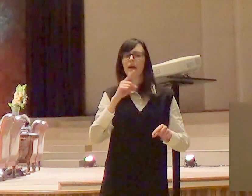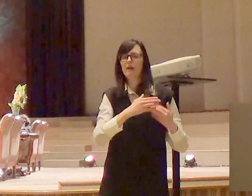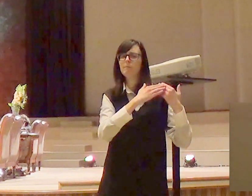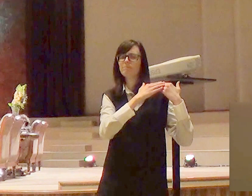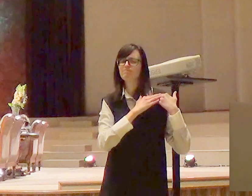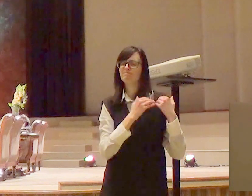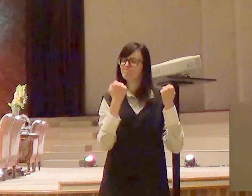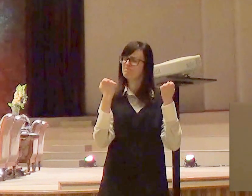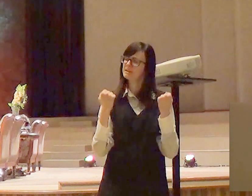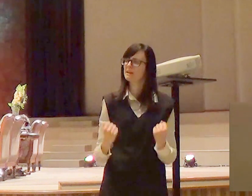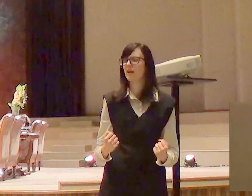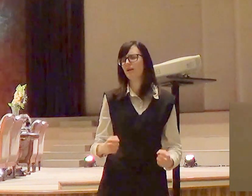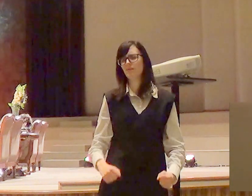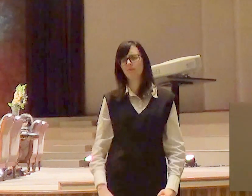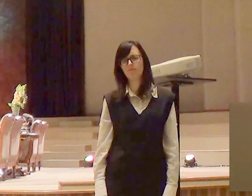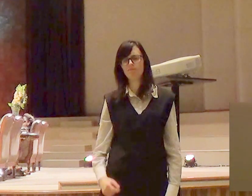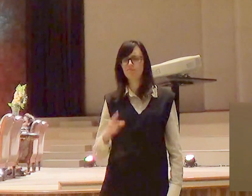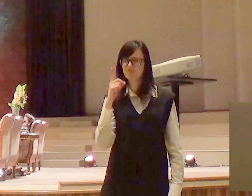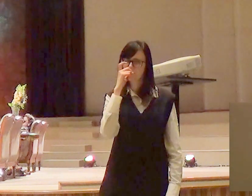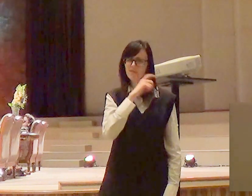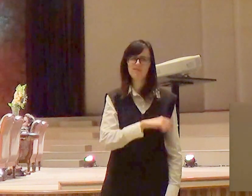só quer a liberdade não quer construir nada